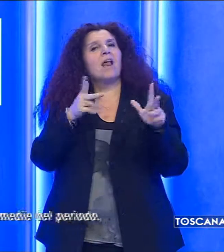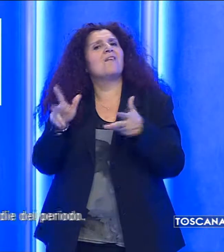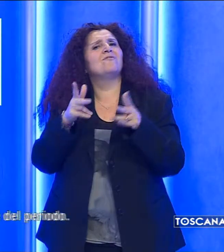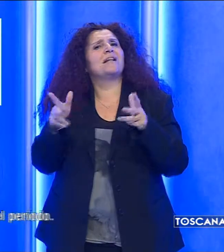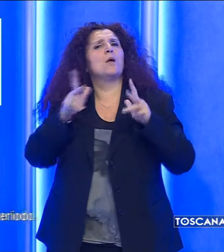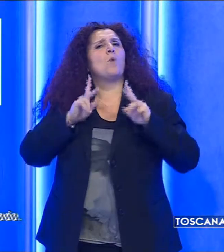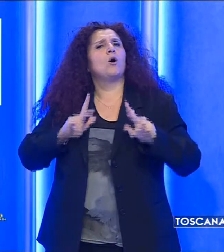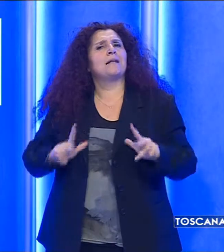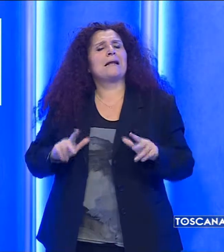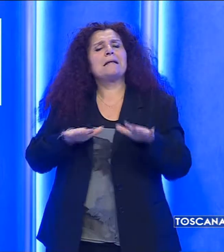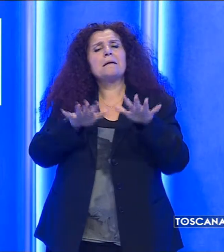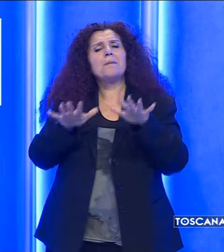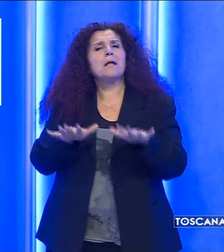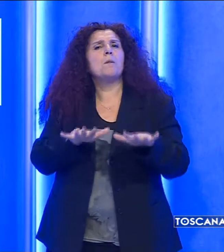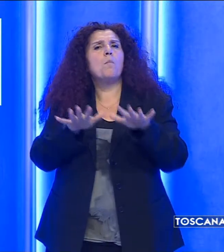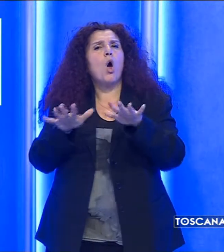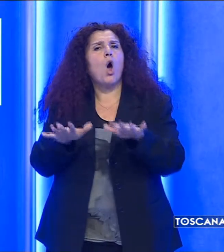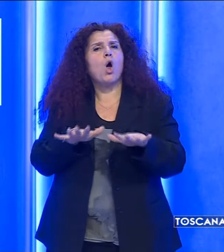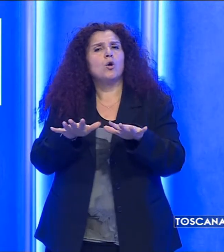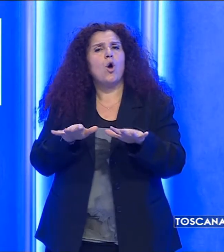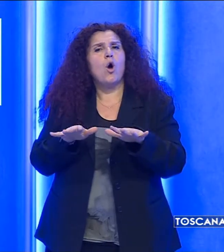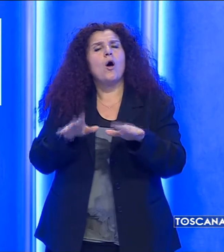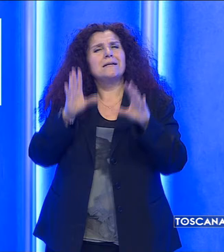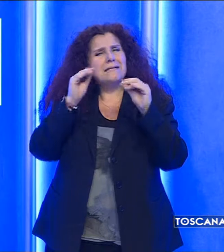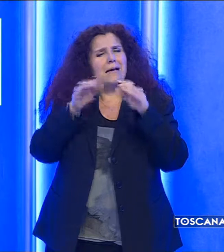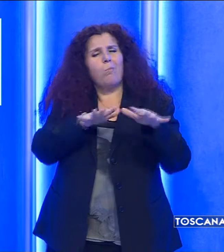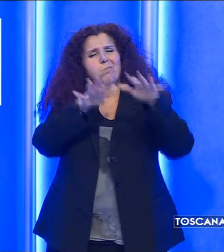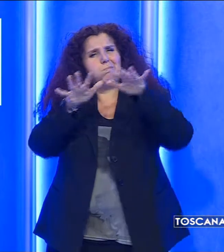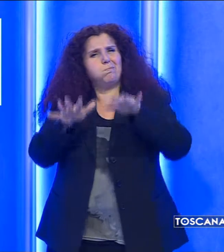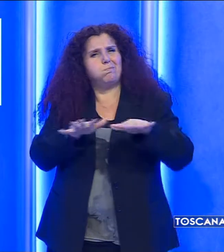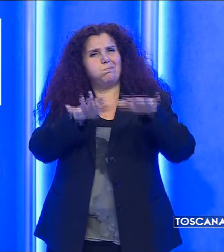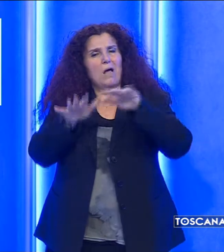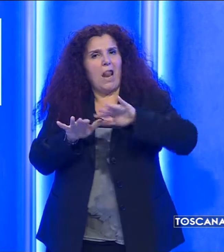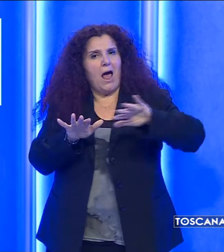moderati, mari poco mossi, mossi in serata a largo.